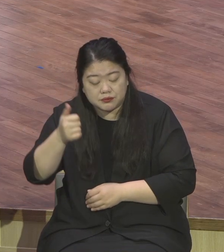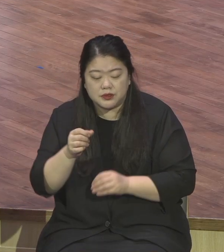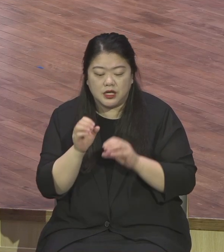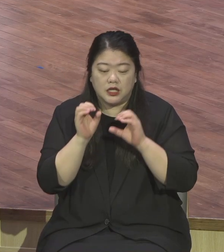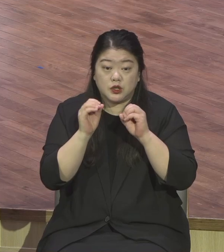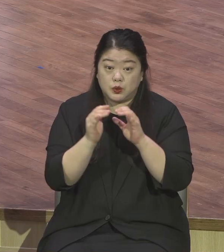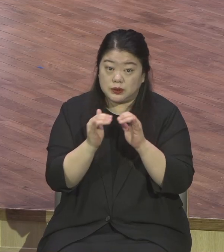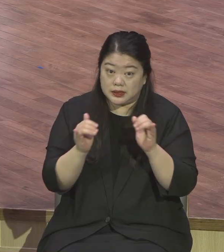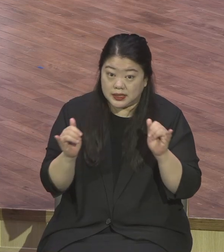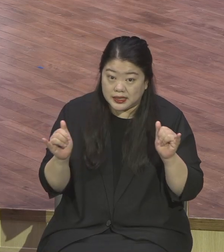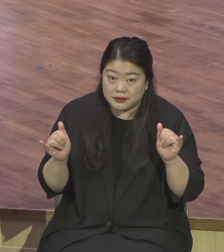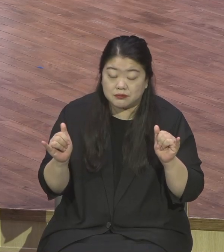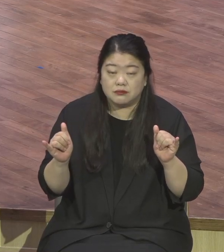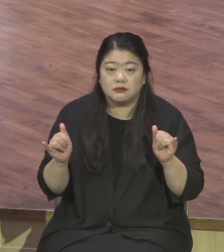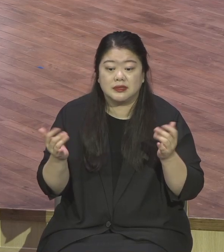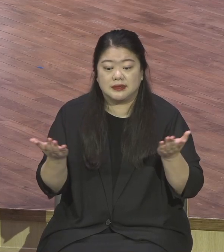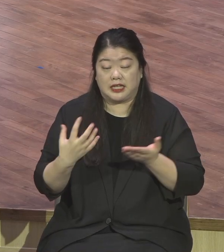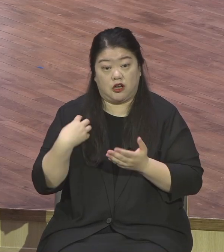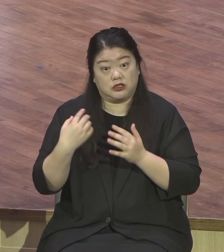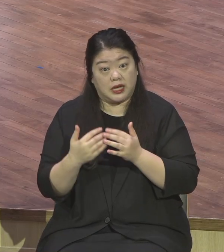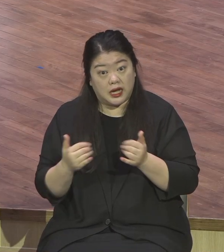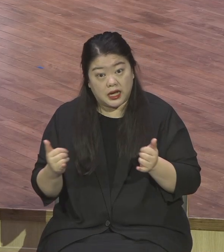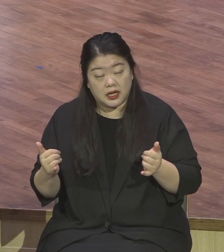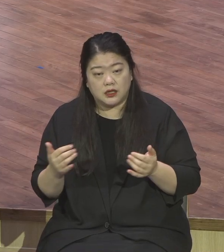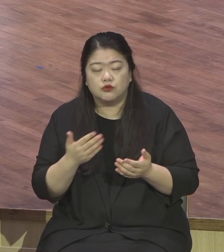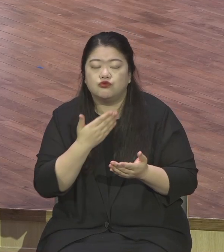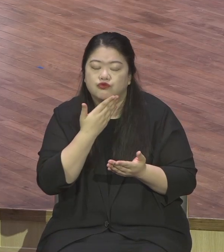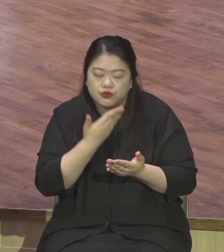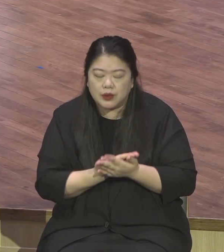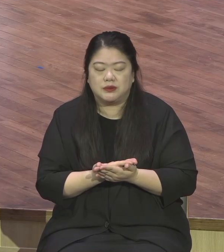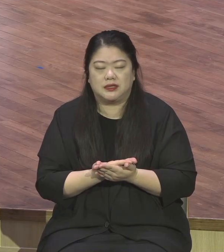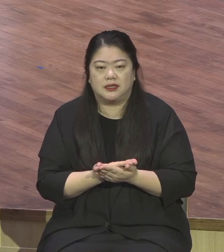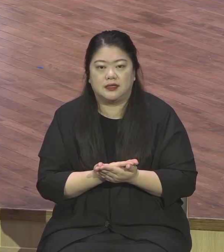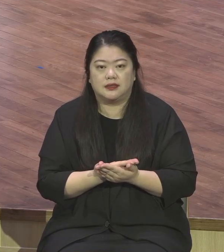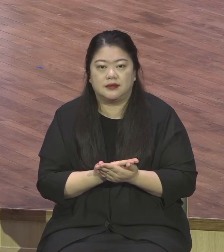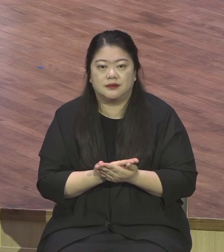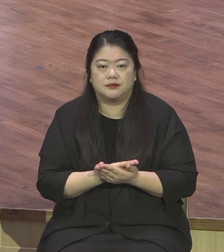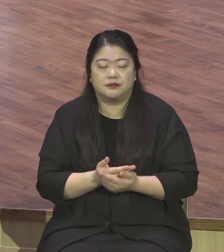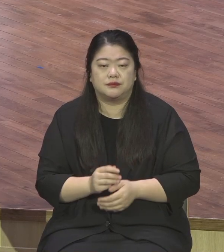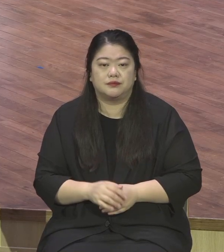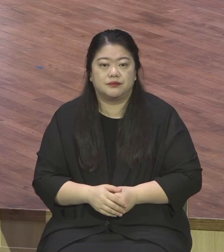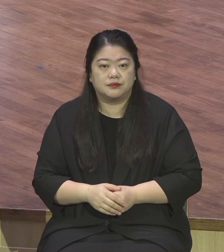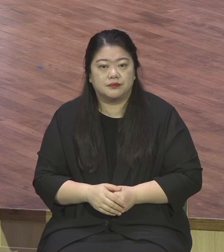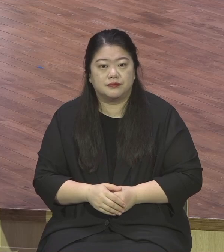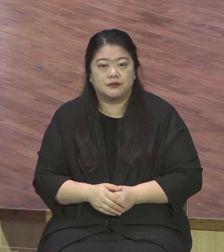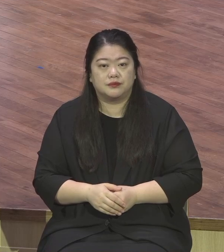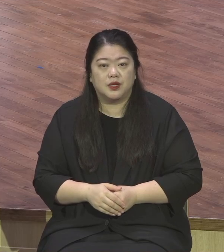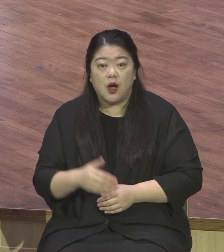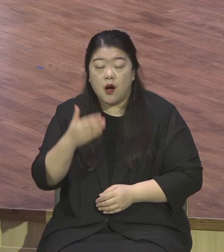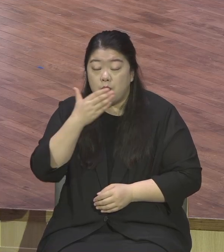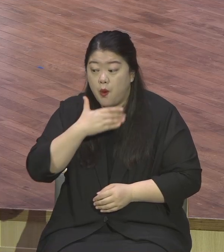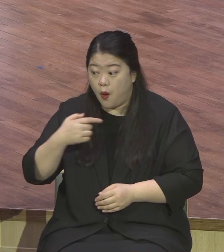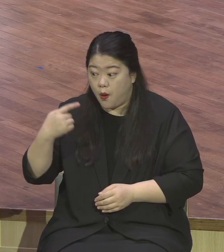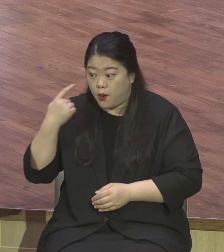가주면 우리 교사들 모든 사육자들 보금의 힘으로 충만해서 삶의 모든